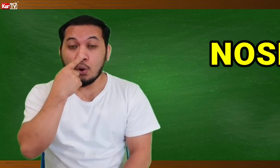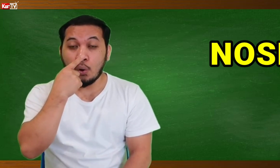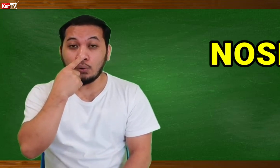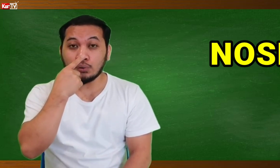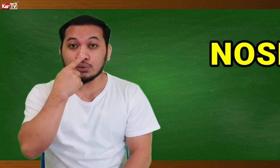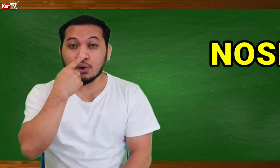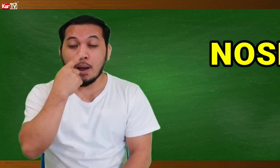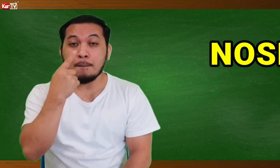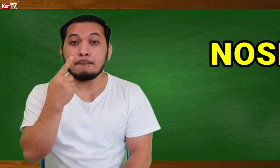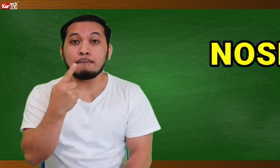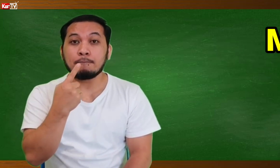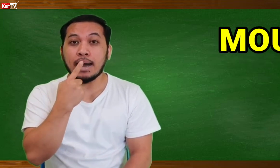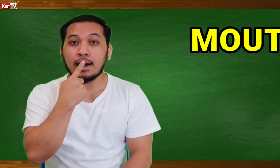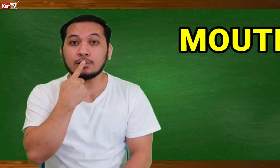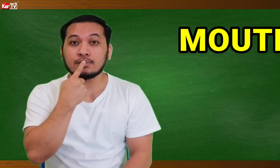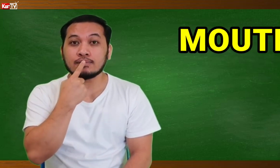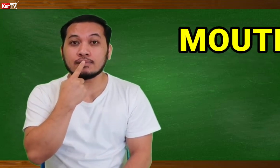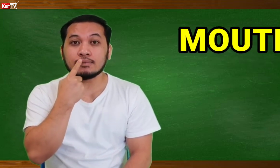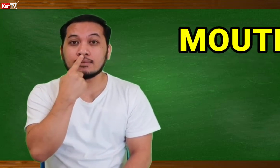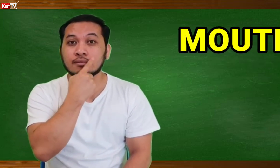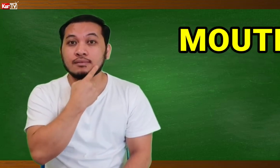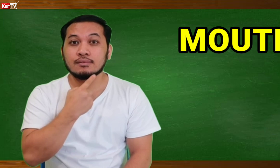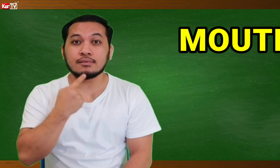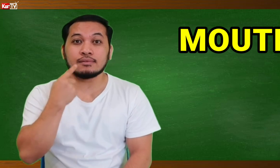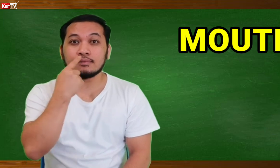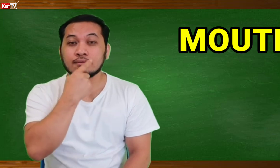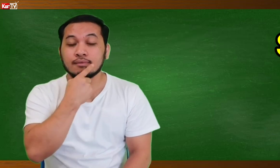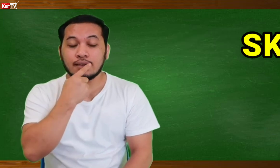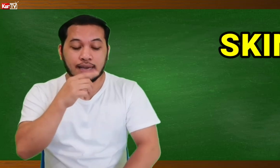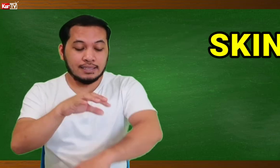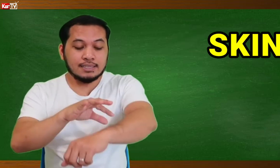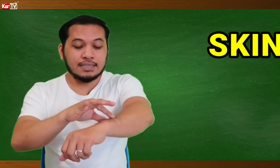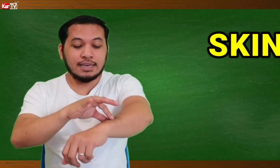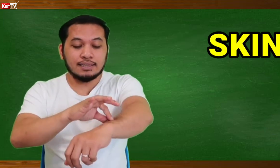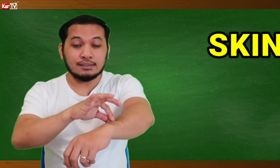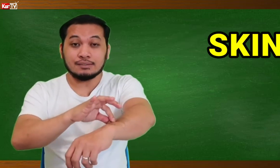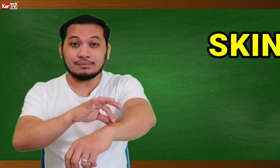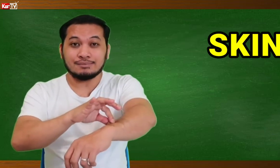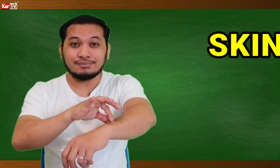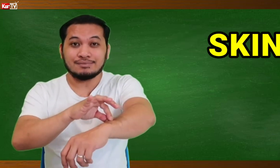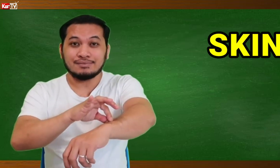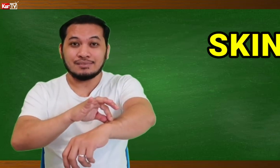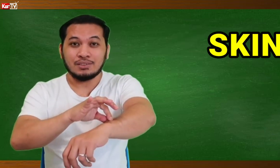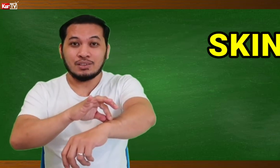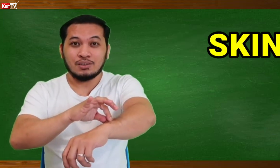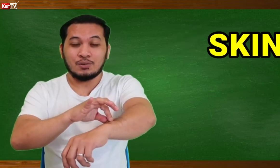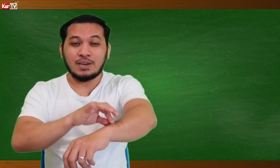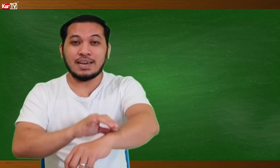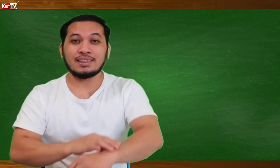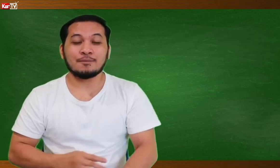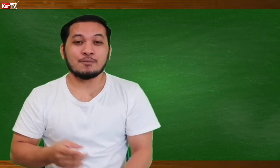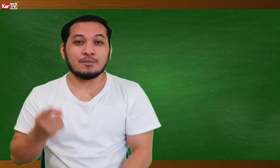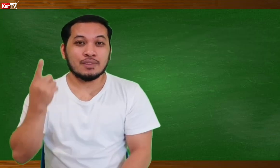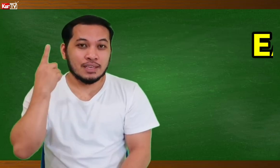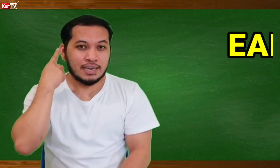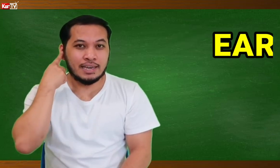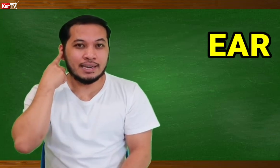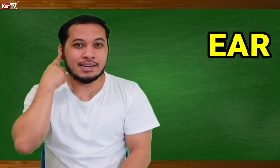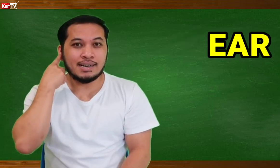NOSE, MOUTH, AND SKIN. Ulit. EAR,